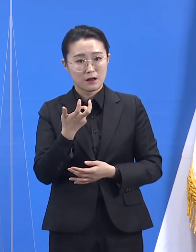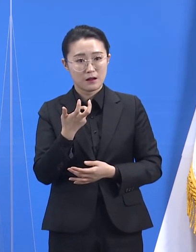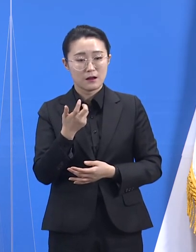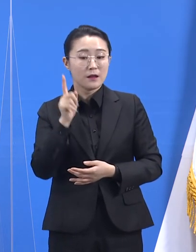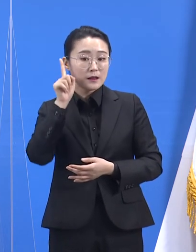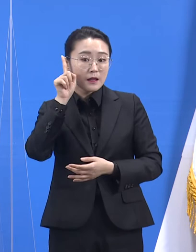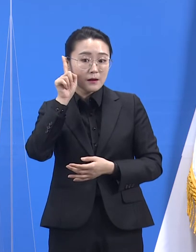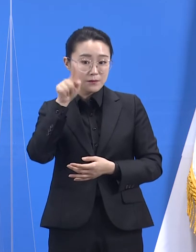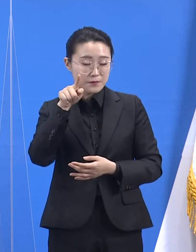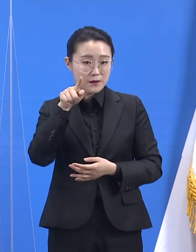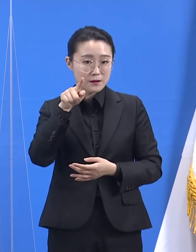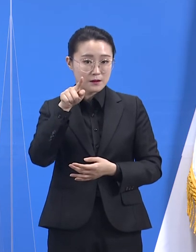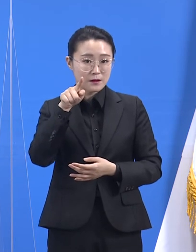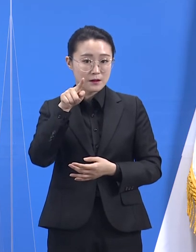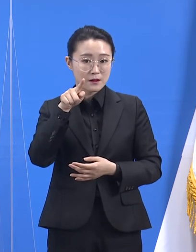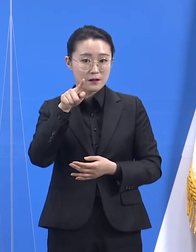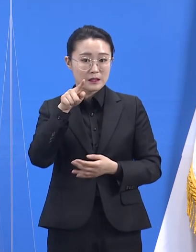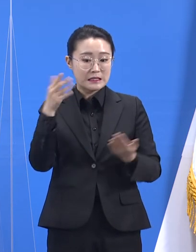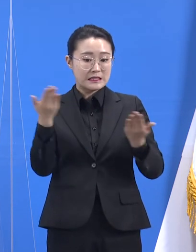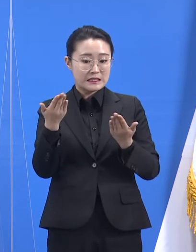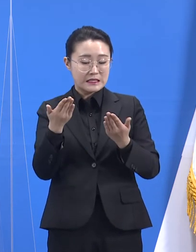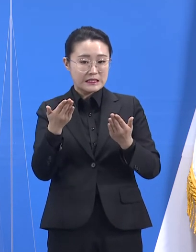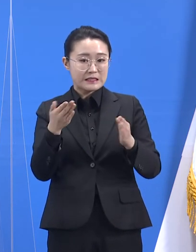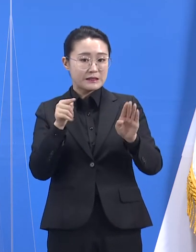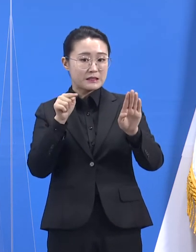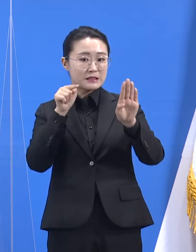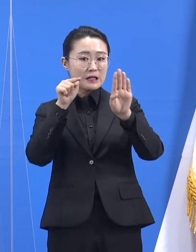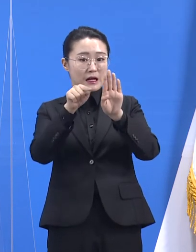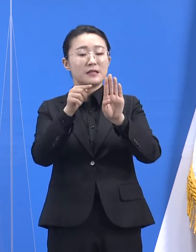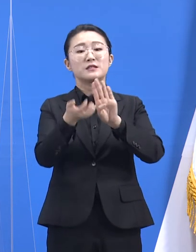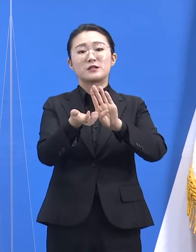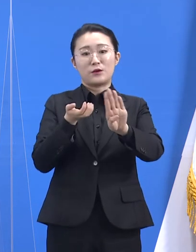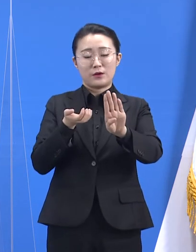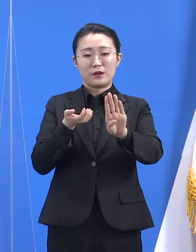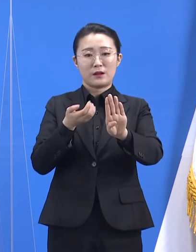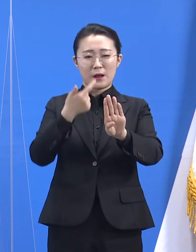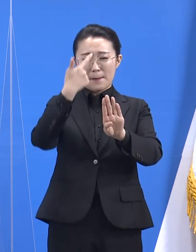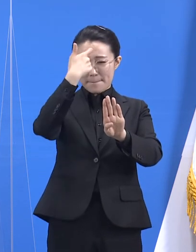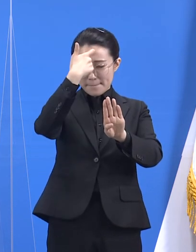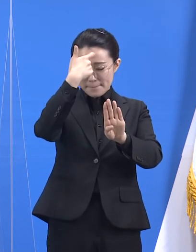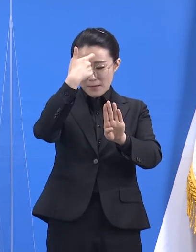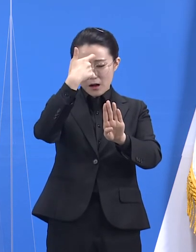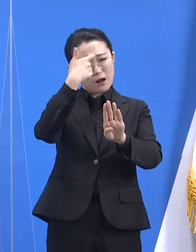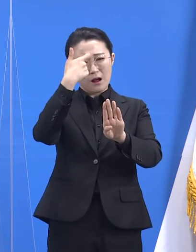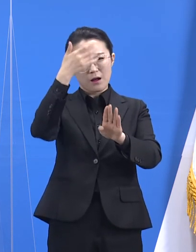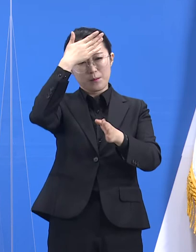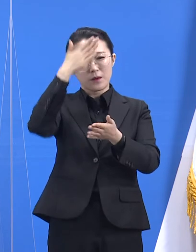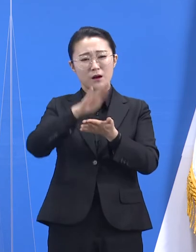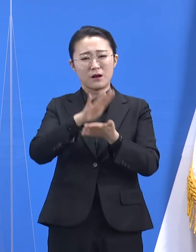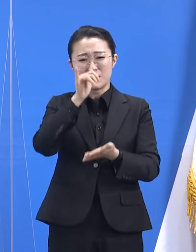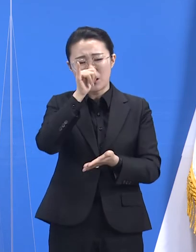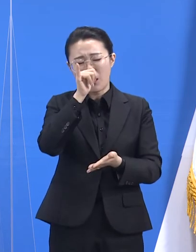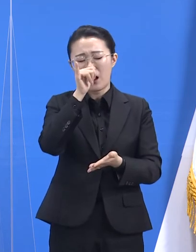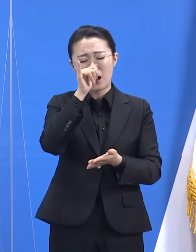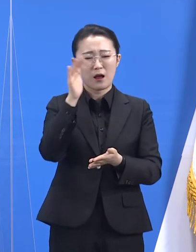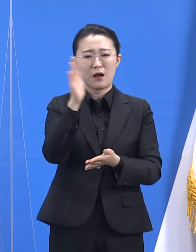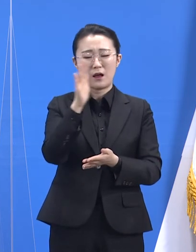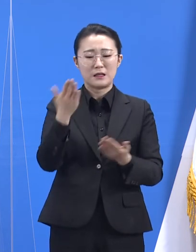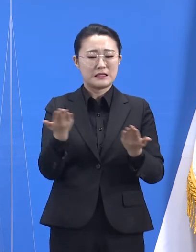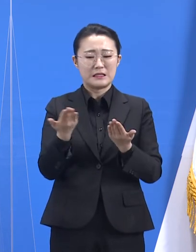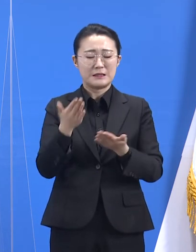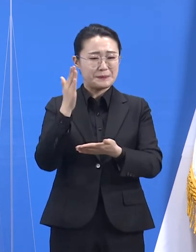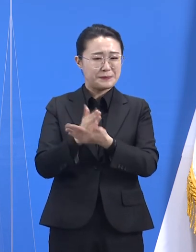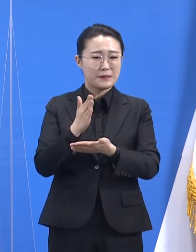입구에서 체온을 측정한 뒤 요양원 건물대로 진입하지 않고 검사를 받았습니다. 시내 선별진료소를